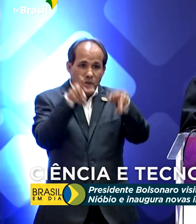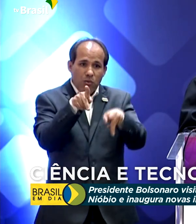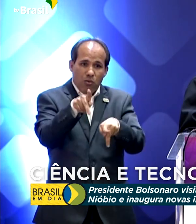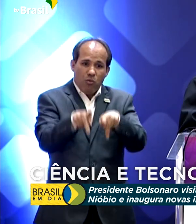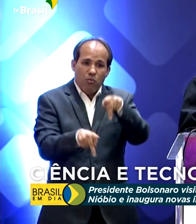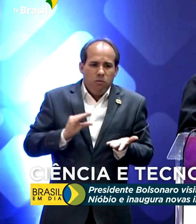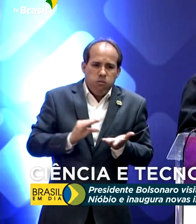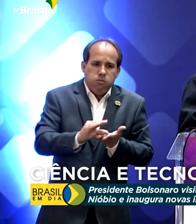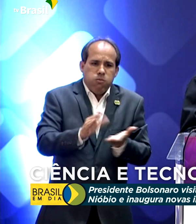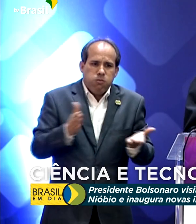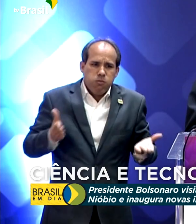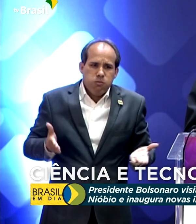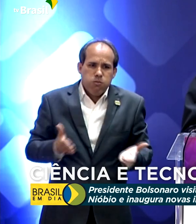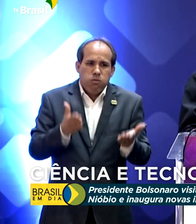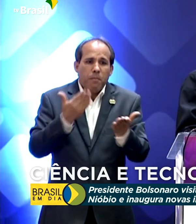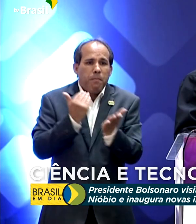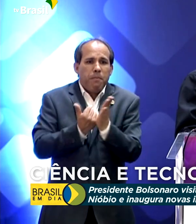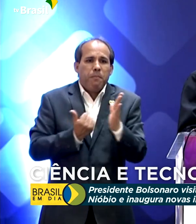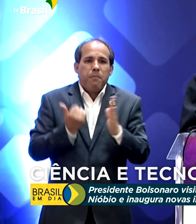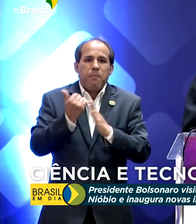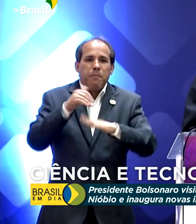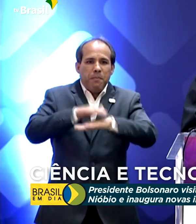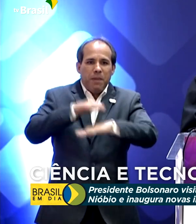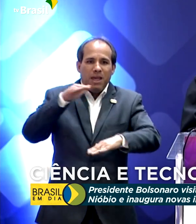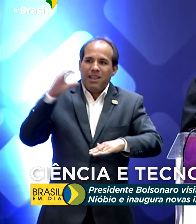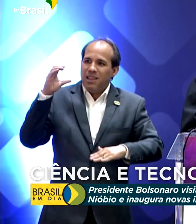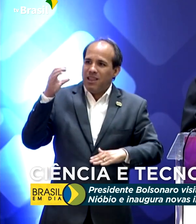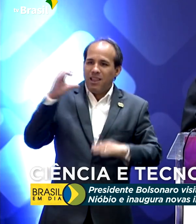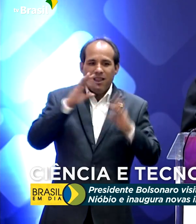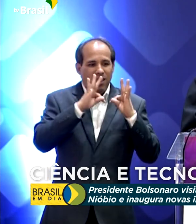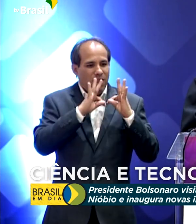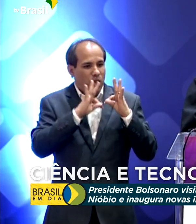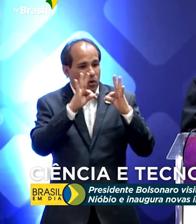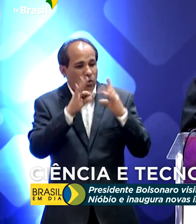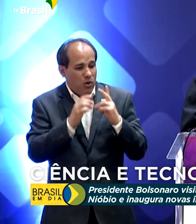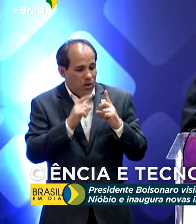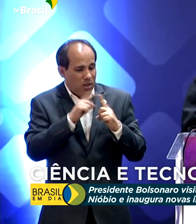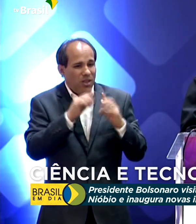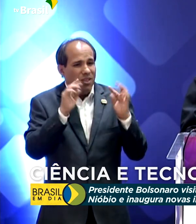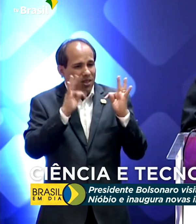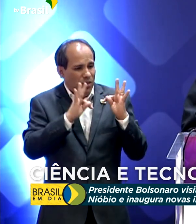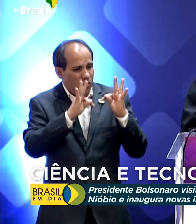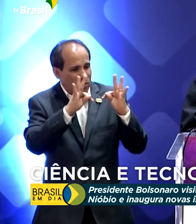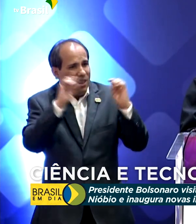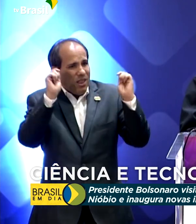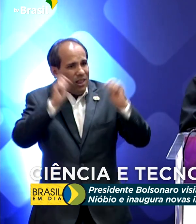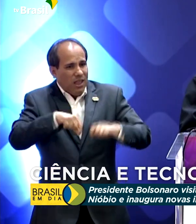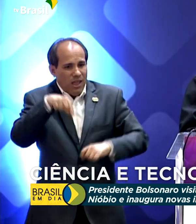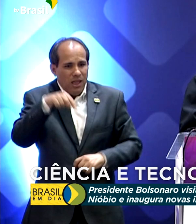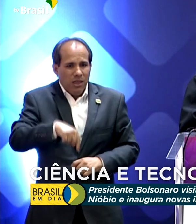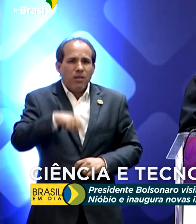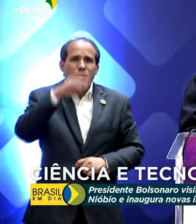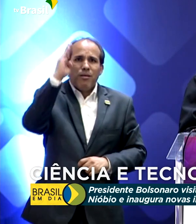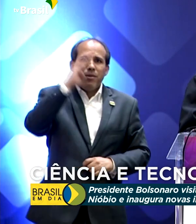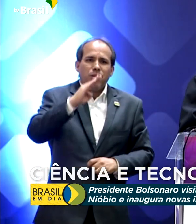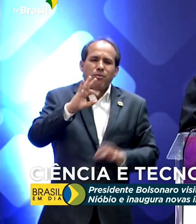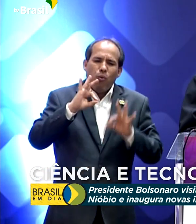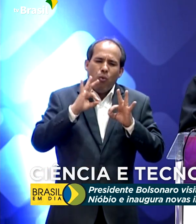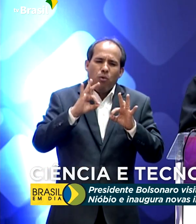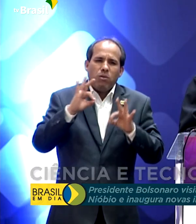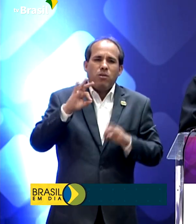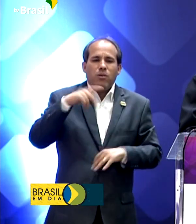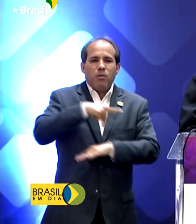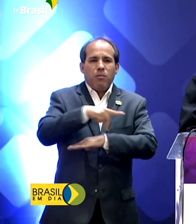povo e investem. Mais tecnologia, mais certeza nós temos de sermos realmente um país de sucesso no futuro.